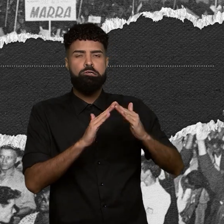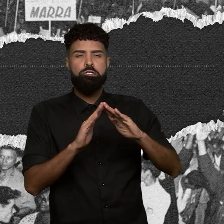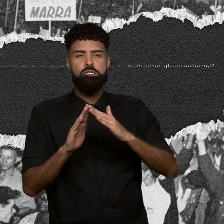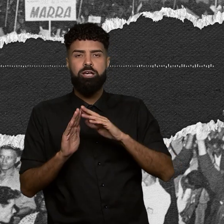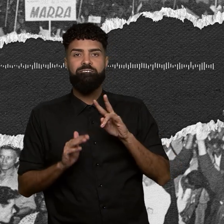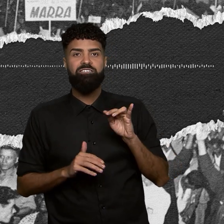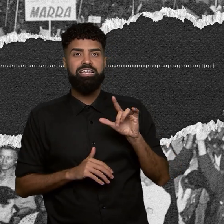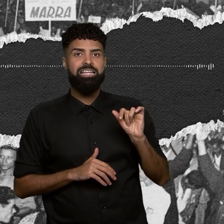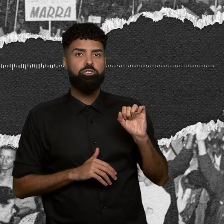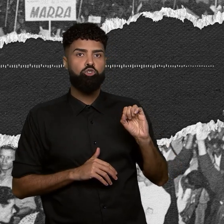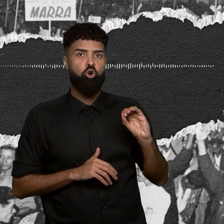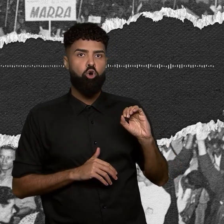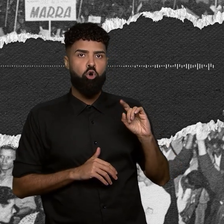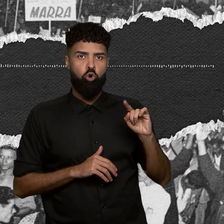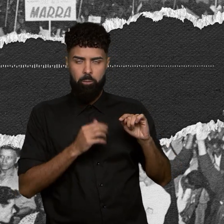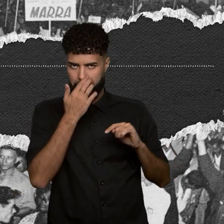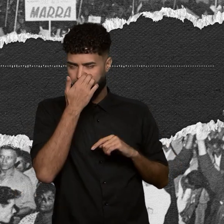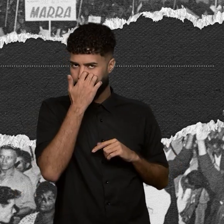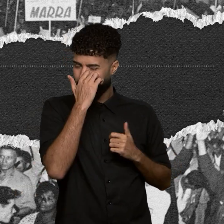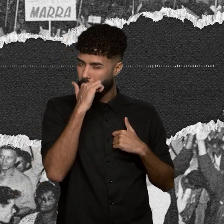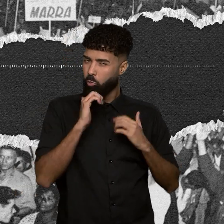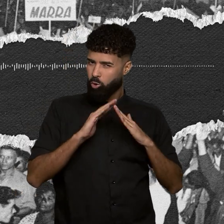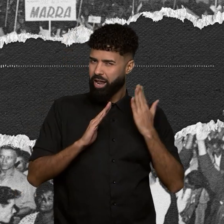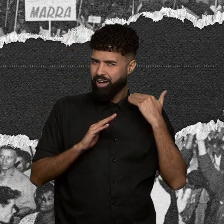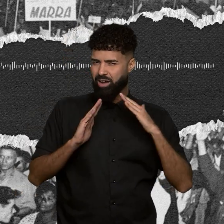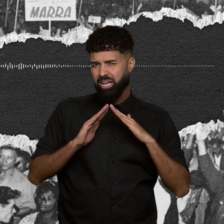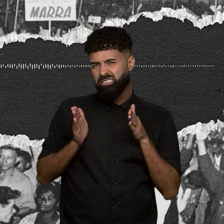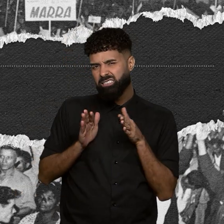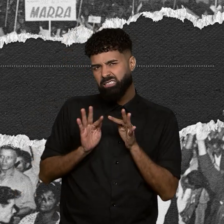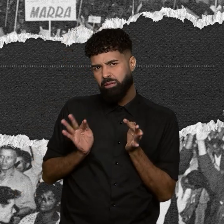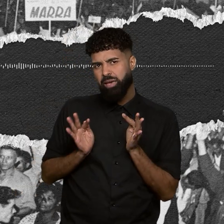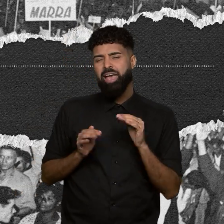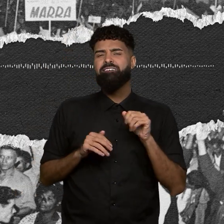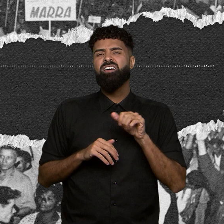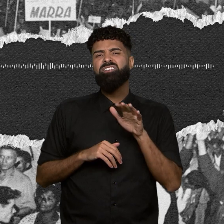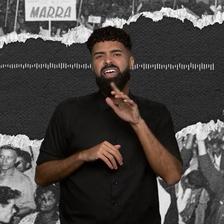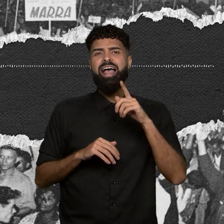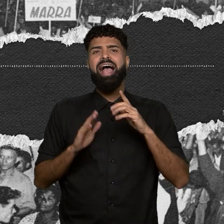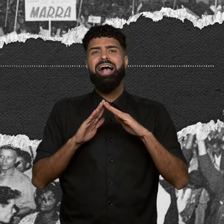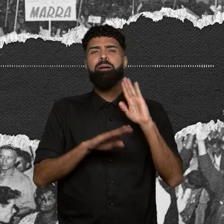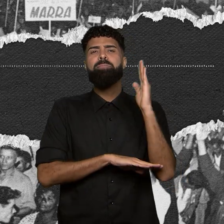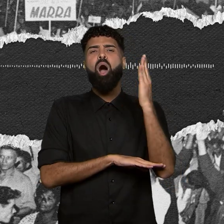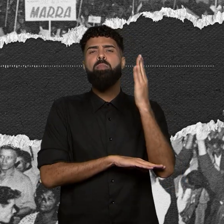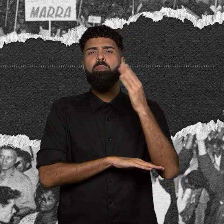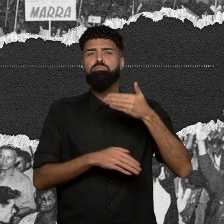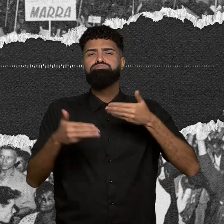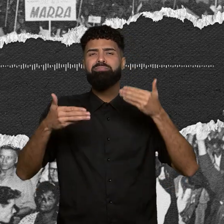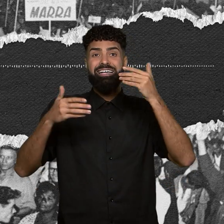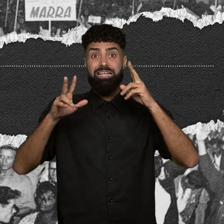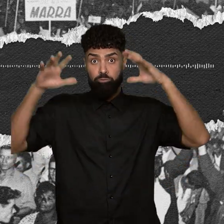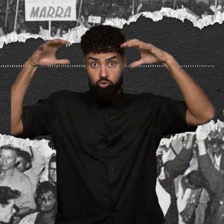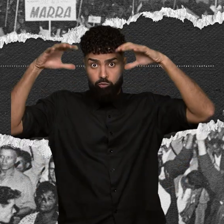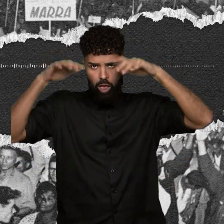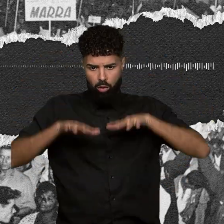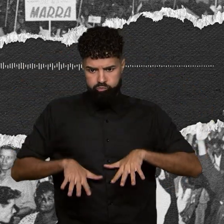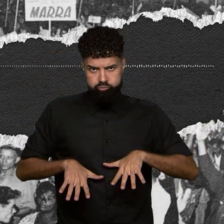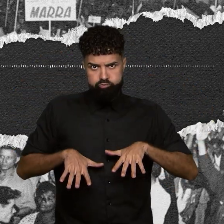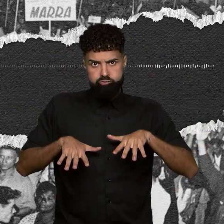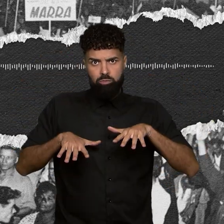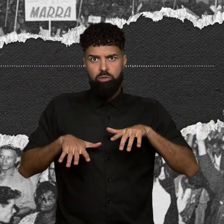A gente morava numa casinha que era uma favelinha. Era a casa de tábua. Quando chovia, a água enchia e ficava só uma parte da casa